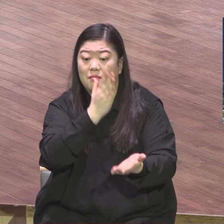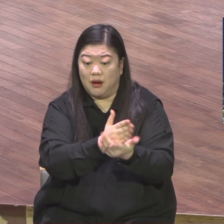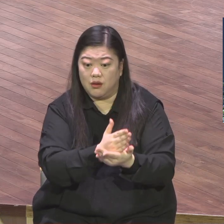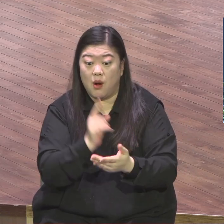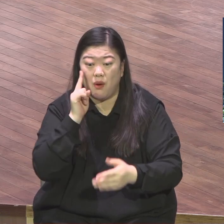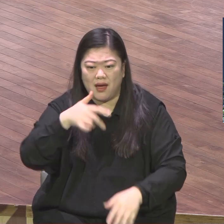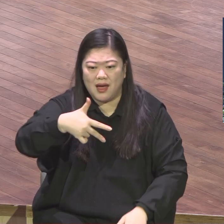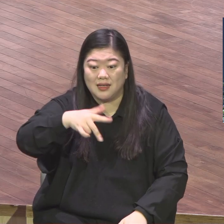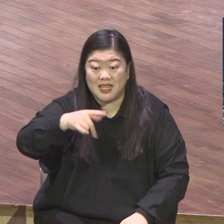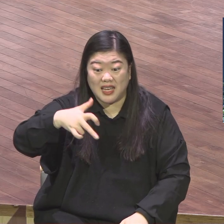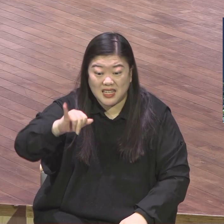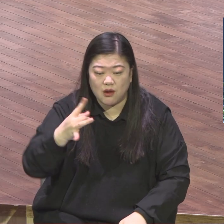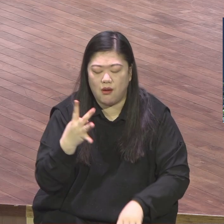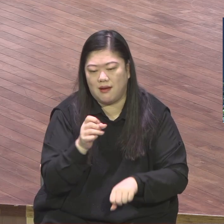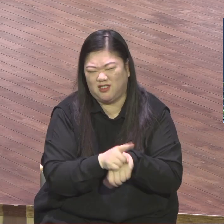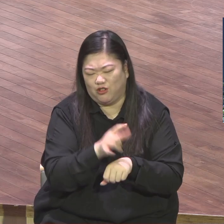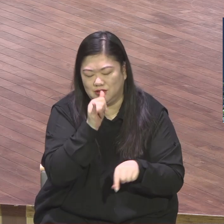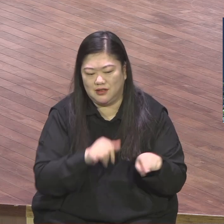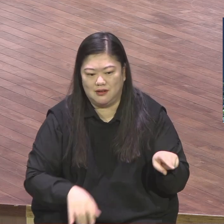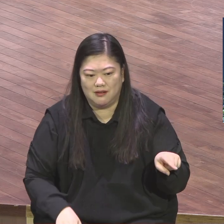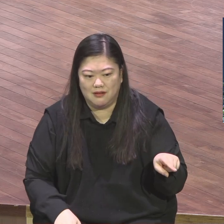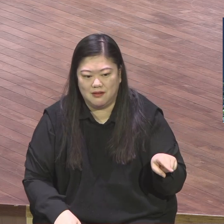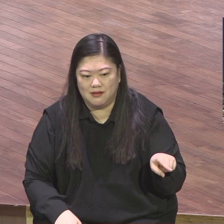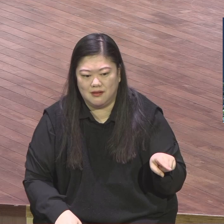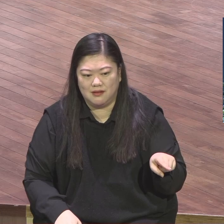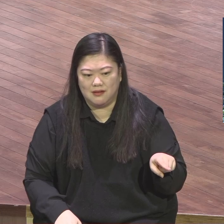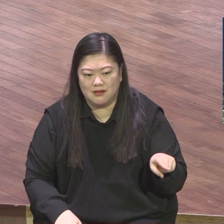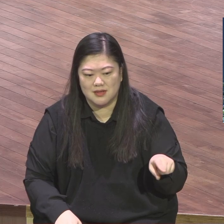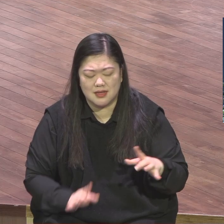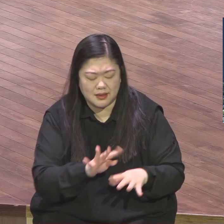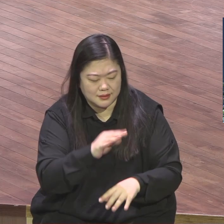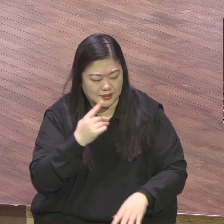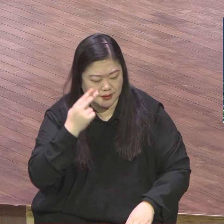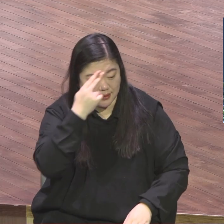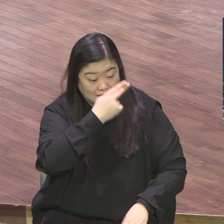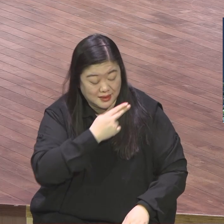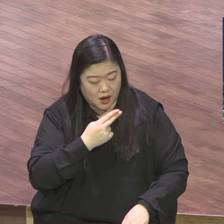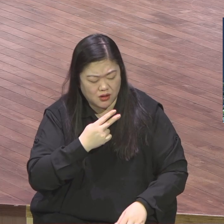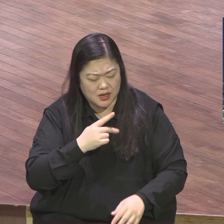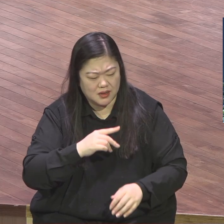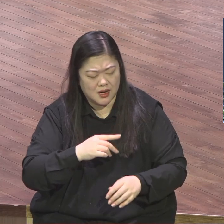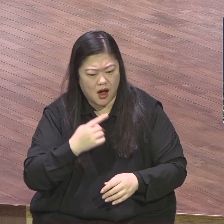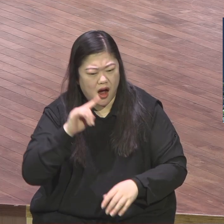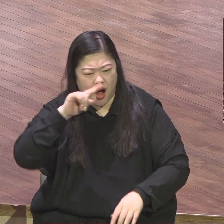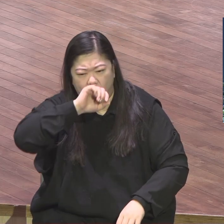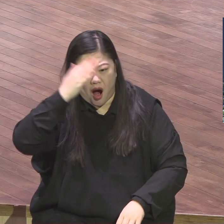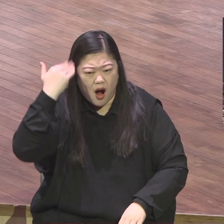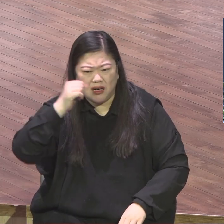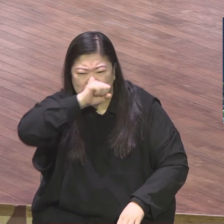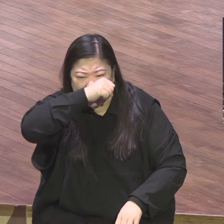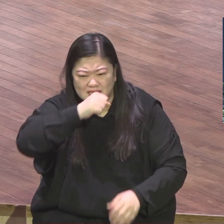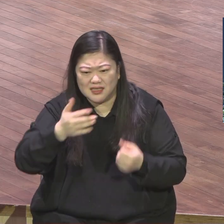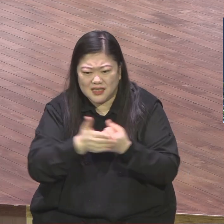성격이겠대요 원래 그런데 철저히 가르친거요 엄청난 야구 야유가 쏟아들 것이다